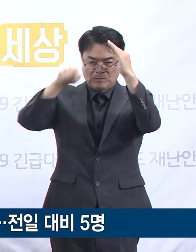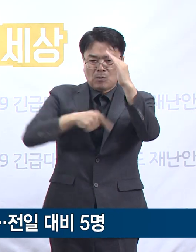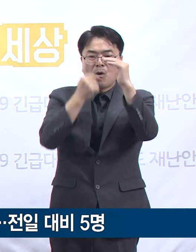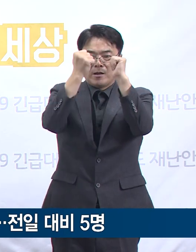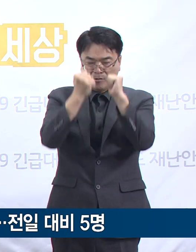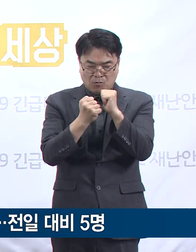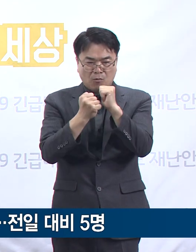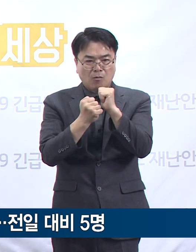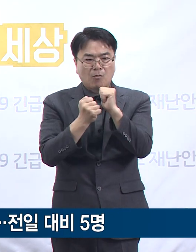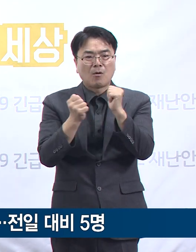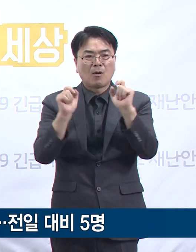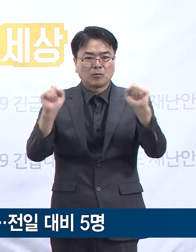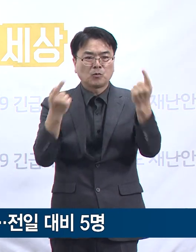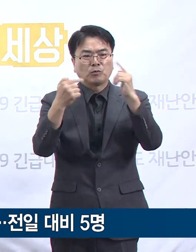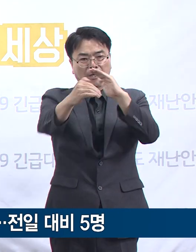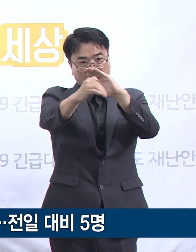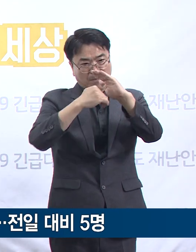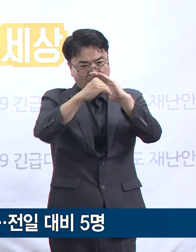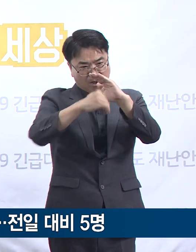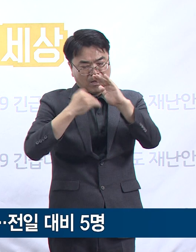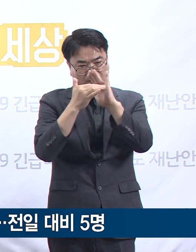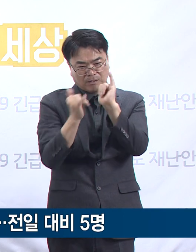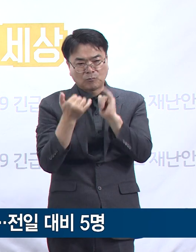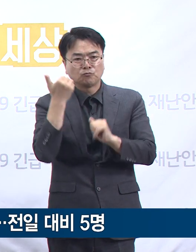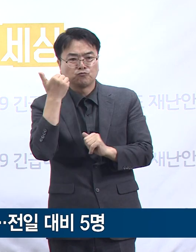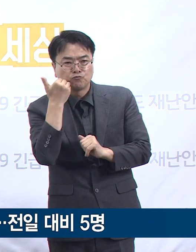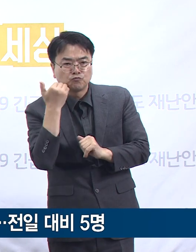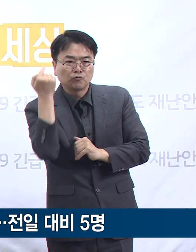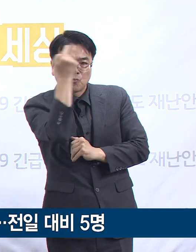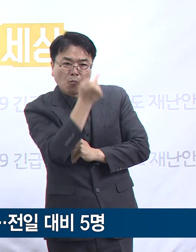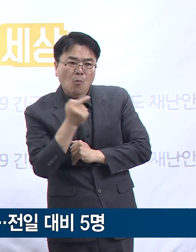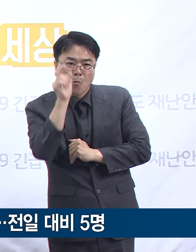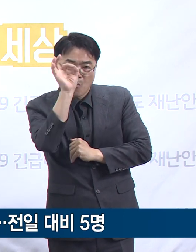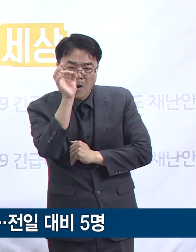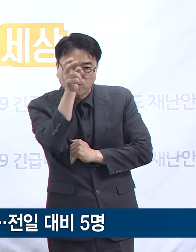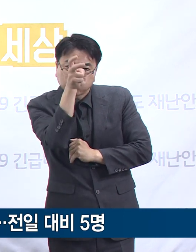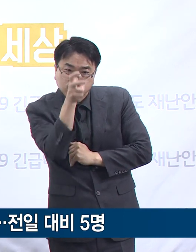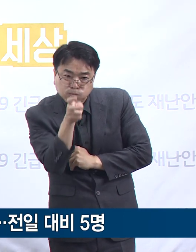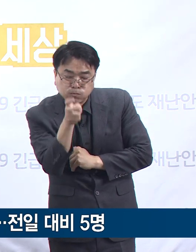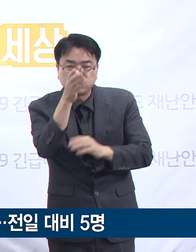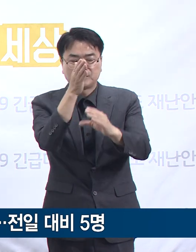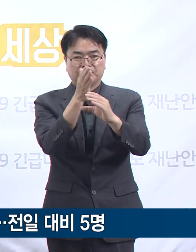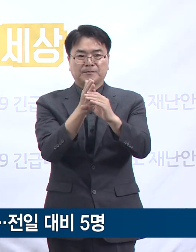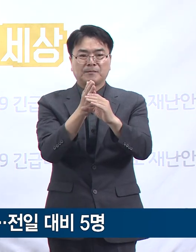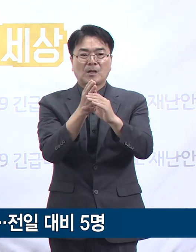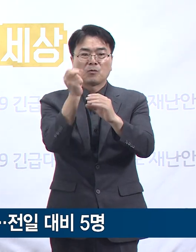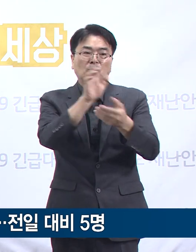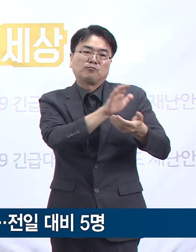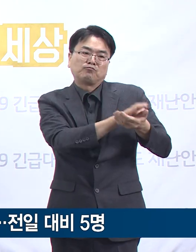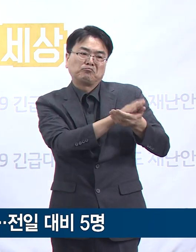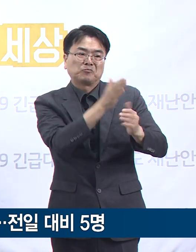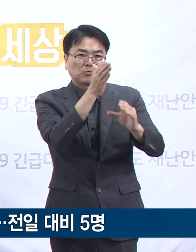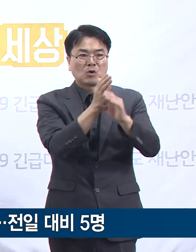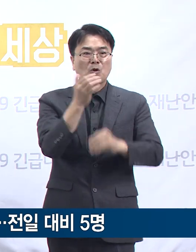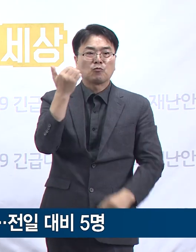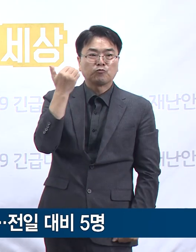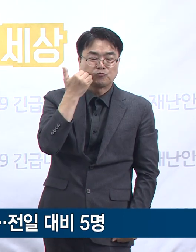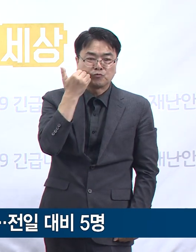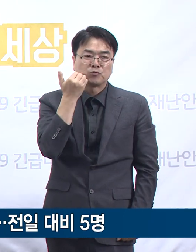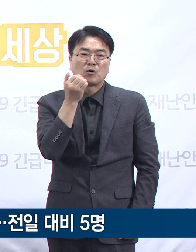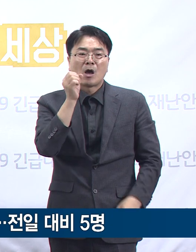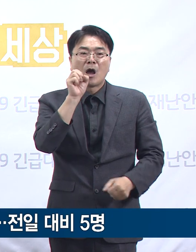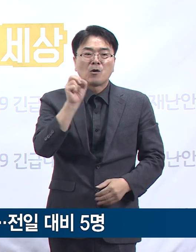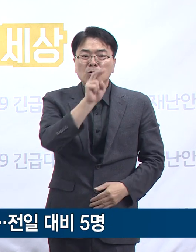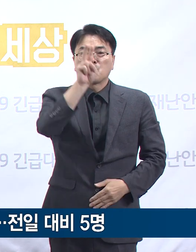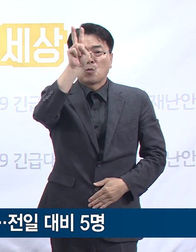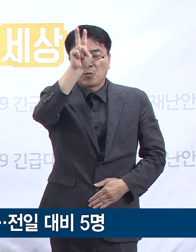방문자 중 유중상자가 있는지 확인 중입니다. 또한 확진자의 한 지인이 용인 캐리어비안 베이에 방문한 이력이